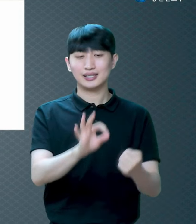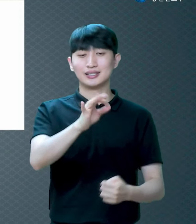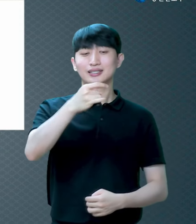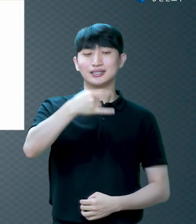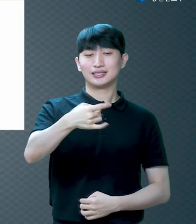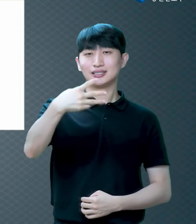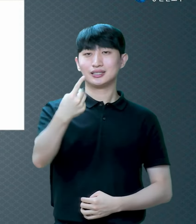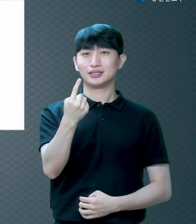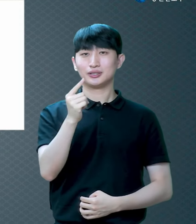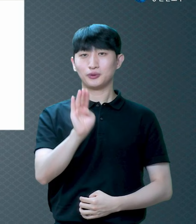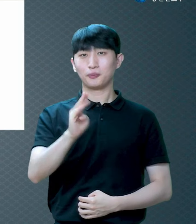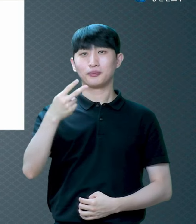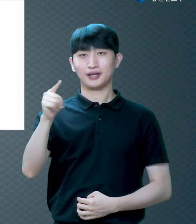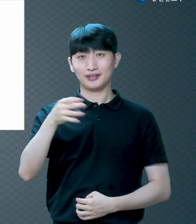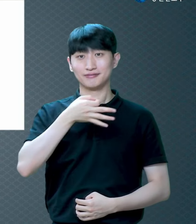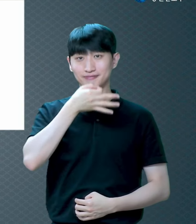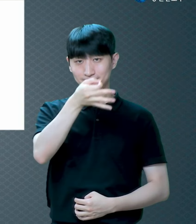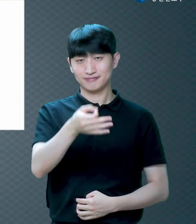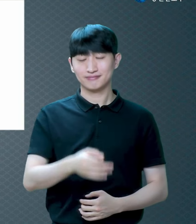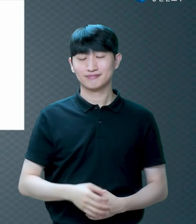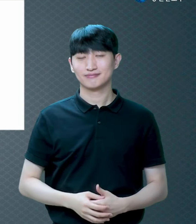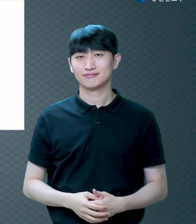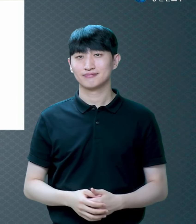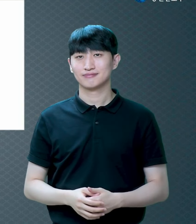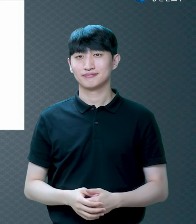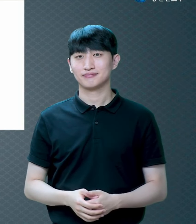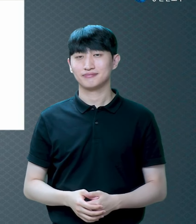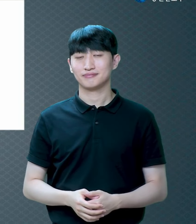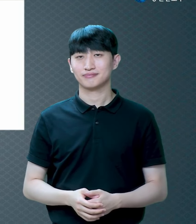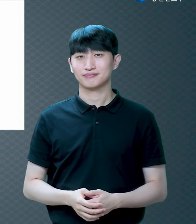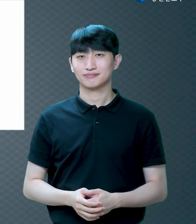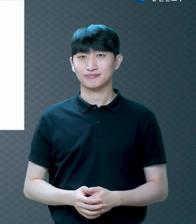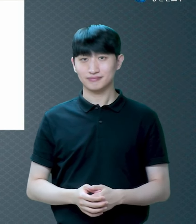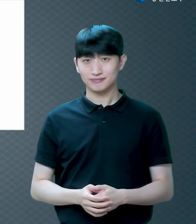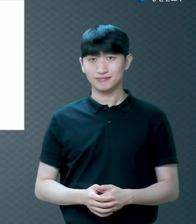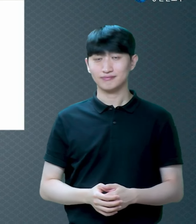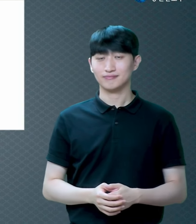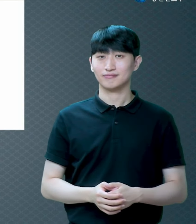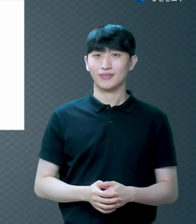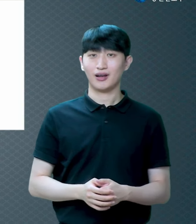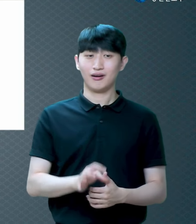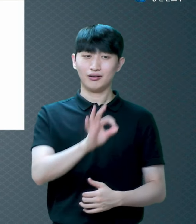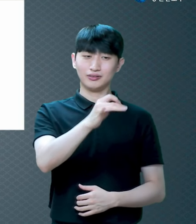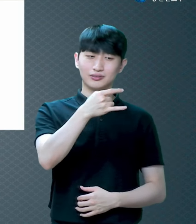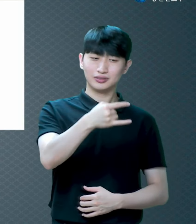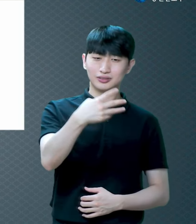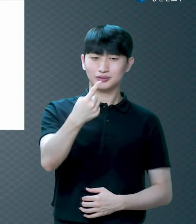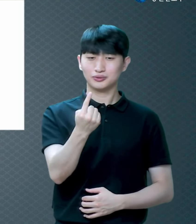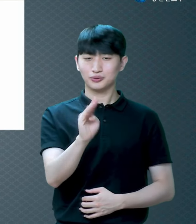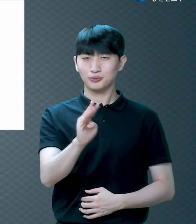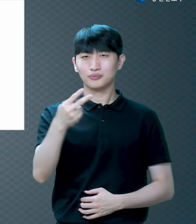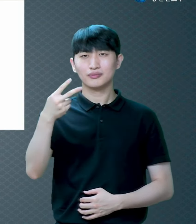그런데 뭐가 의로운 거냐 예수님 십자가 아래 있으면